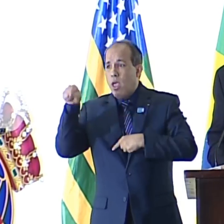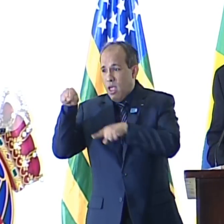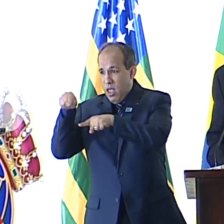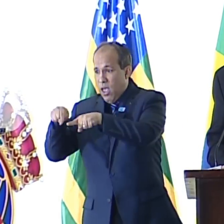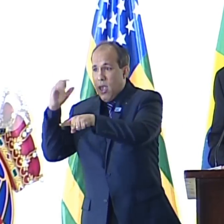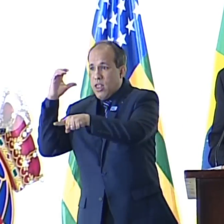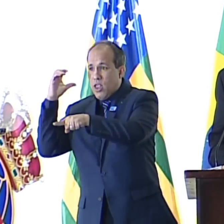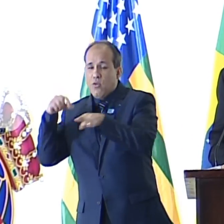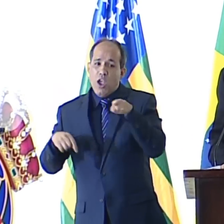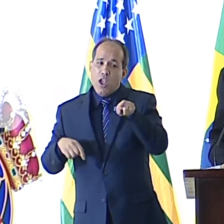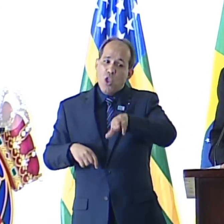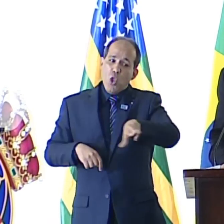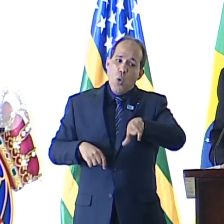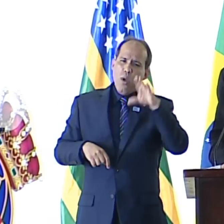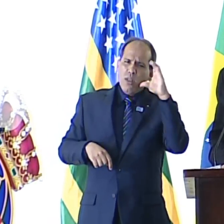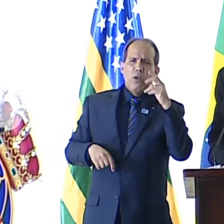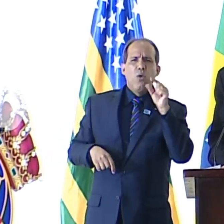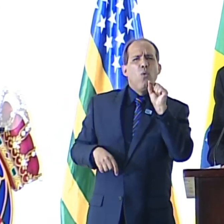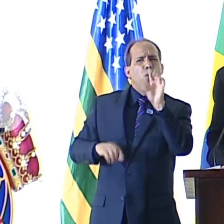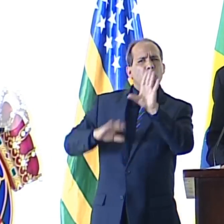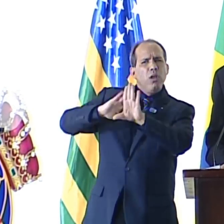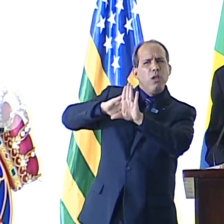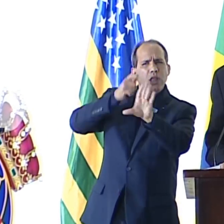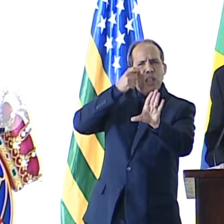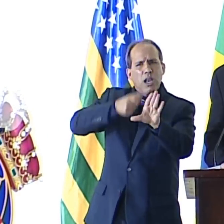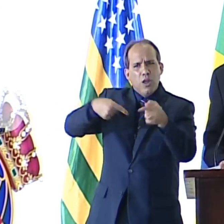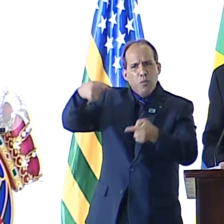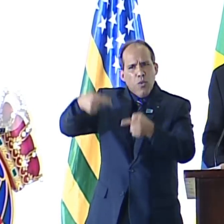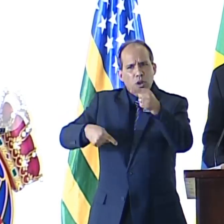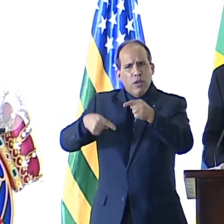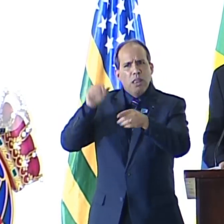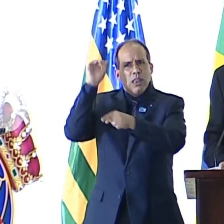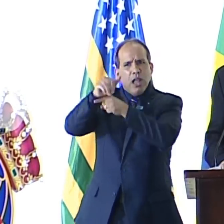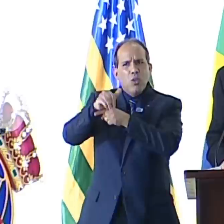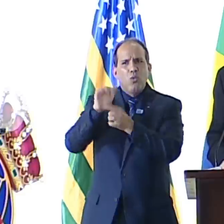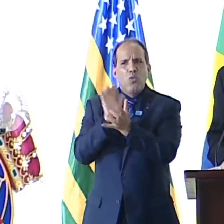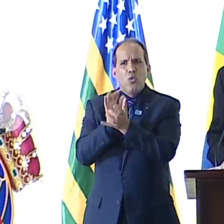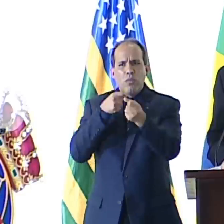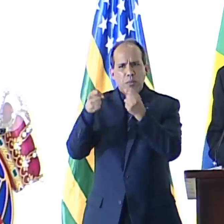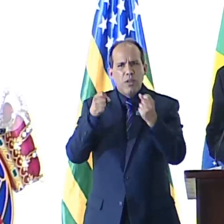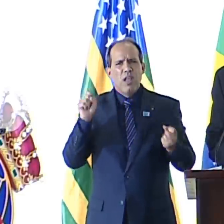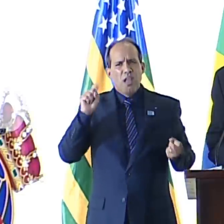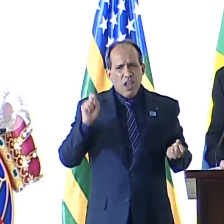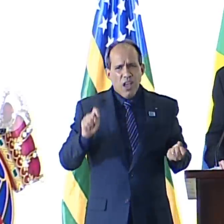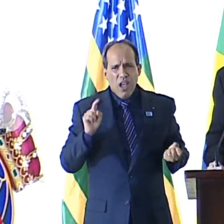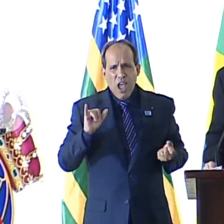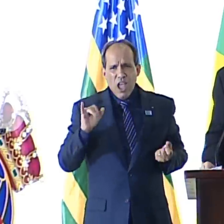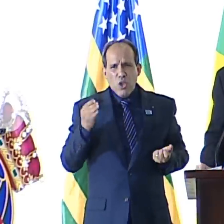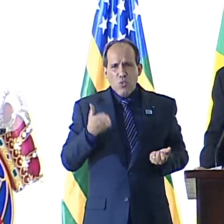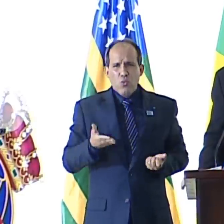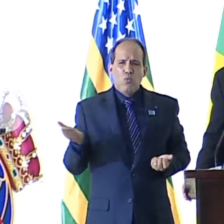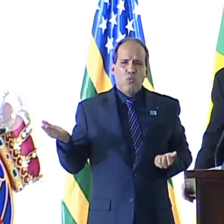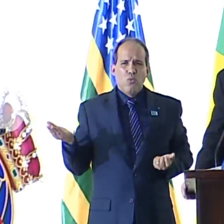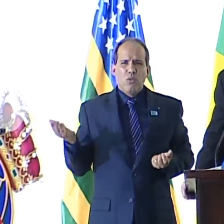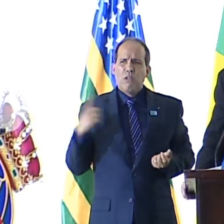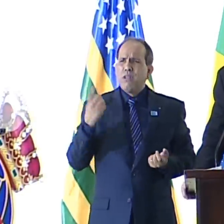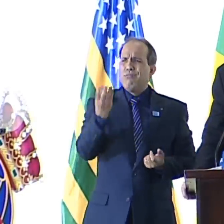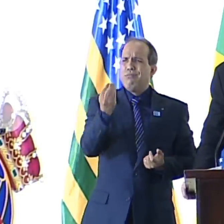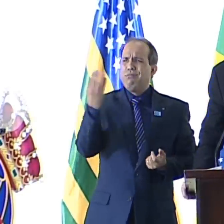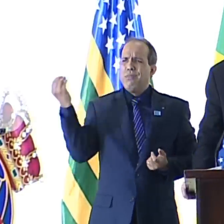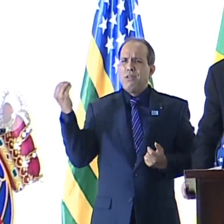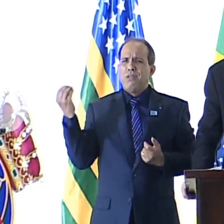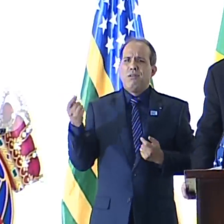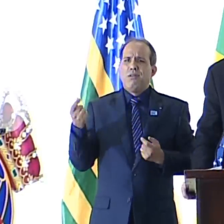será que isso corresponde a algum interesse político por trás da mídia? Será? Mesmo quando há bilhões e trilhões de reais